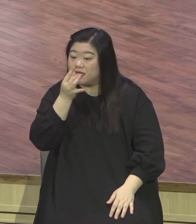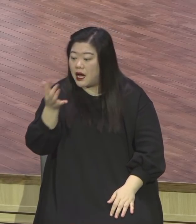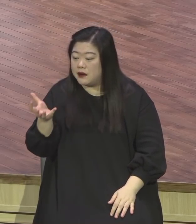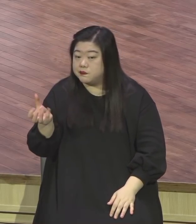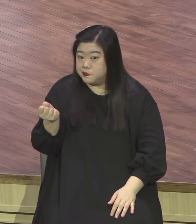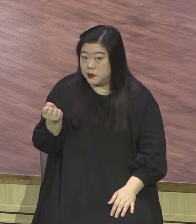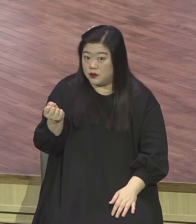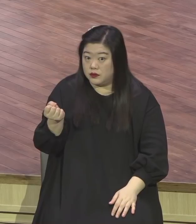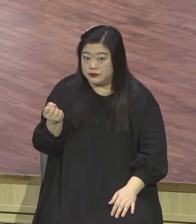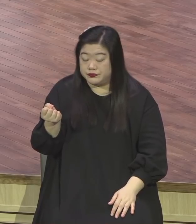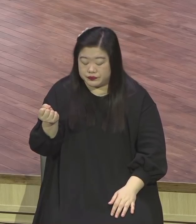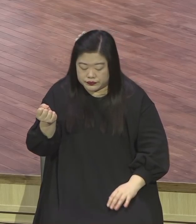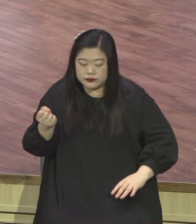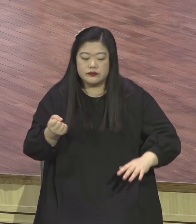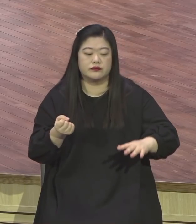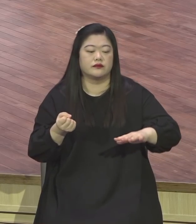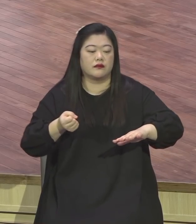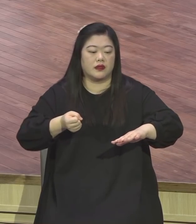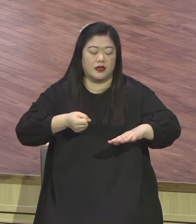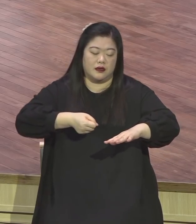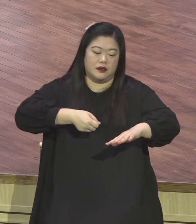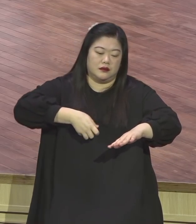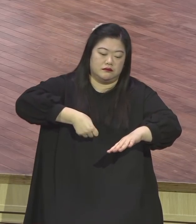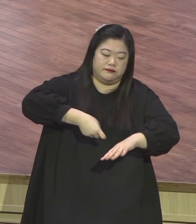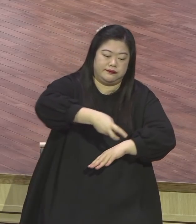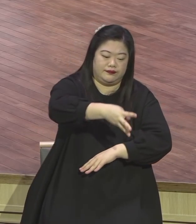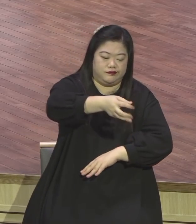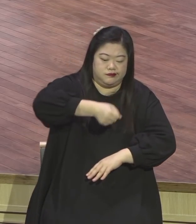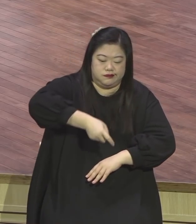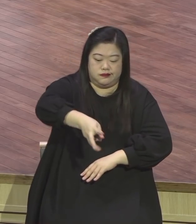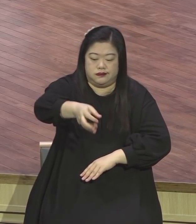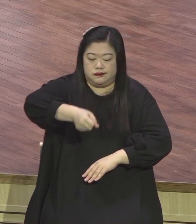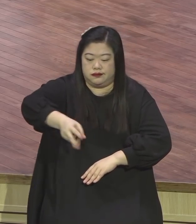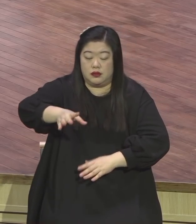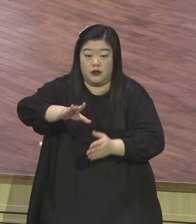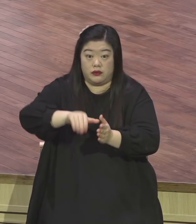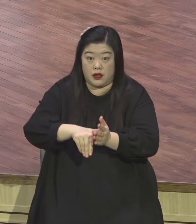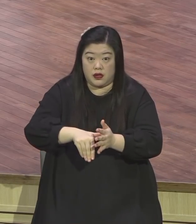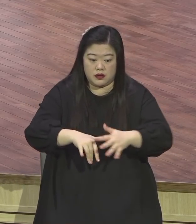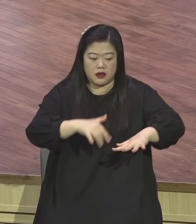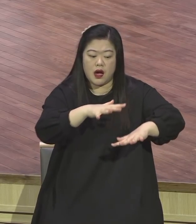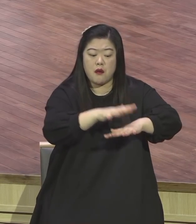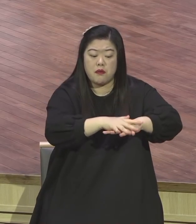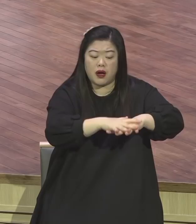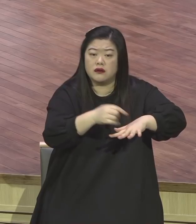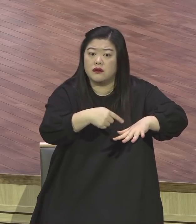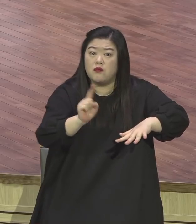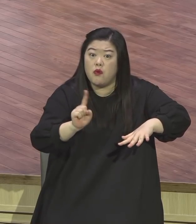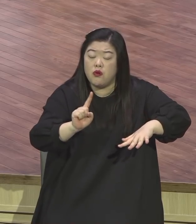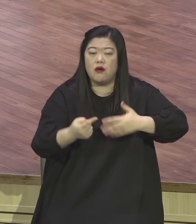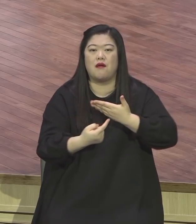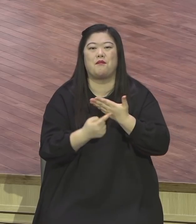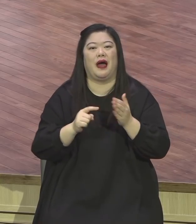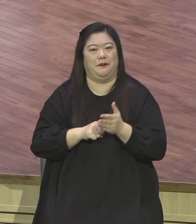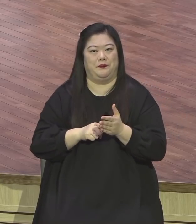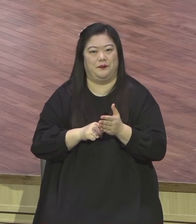밭은 뭐예요? 하나님의 말씀을 받는 마음의 밭. 우리 마음의